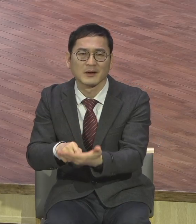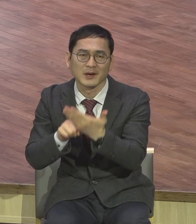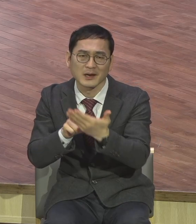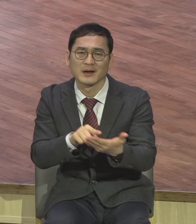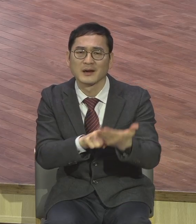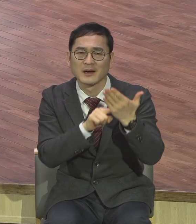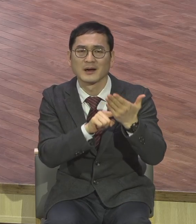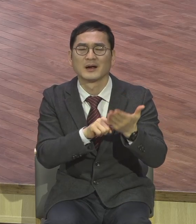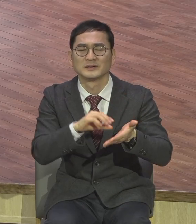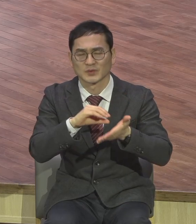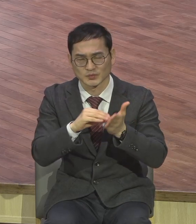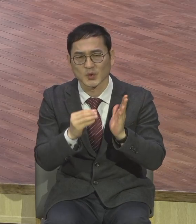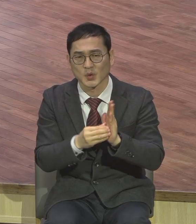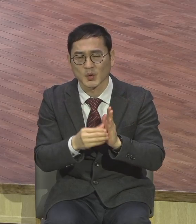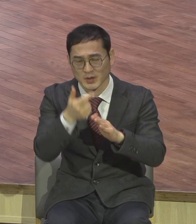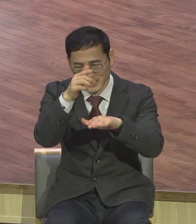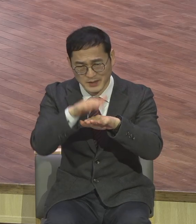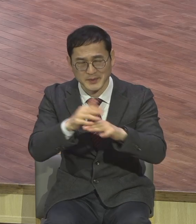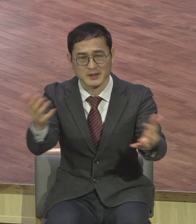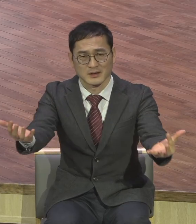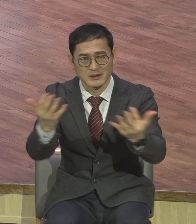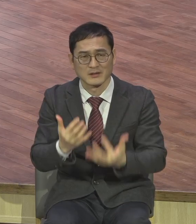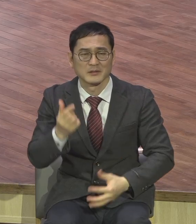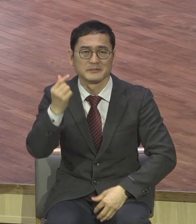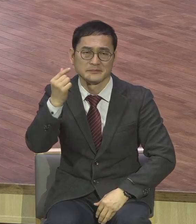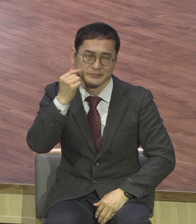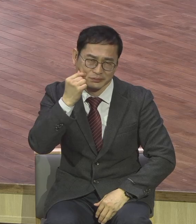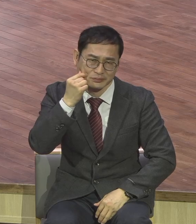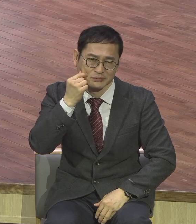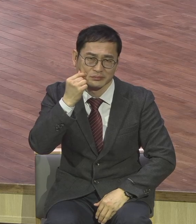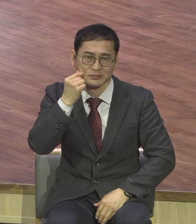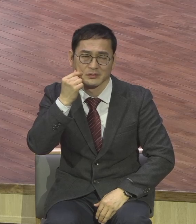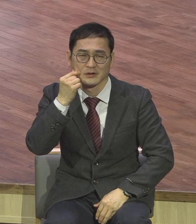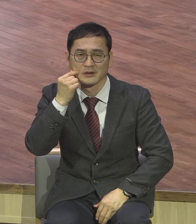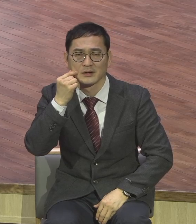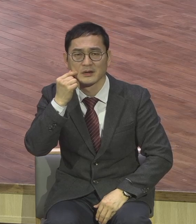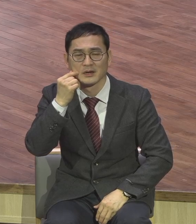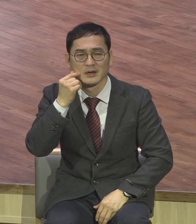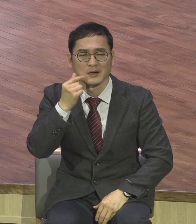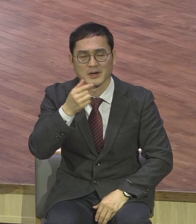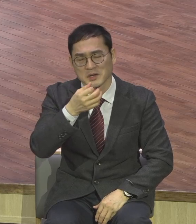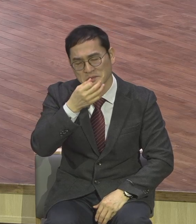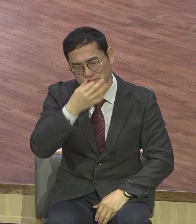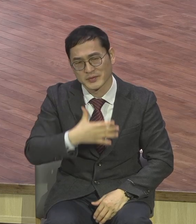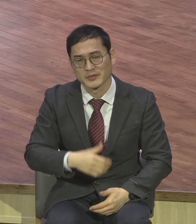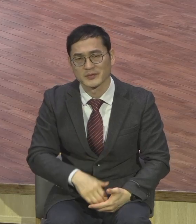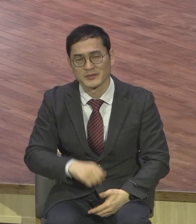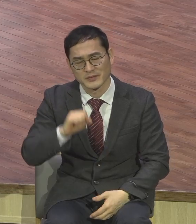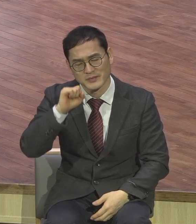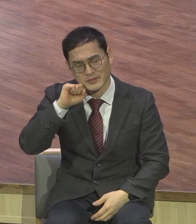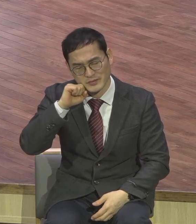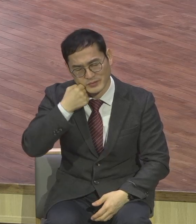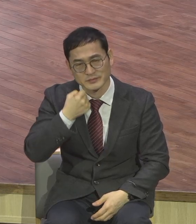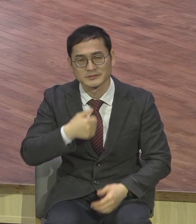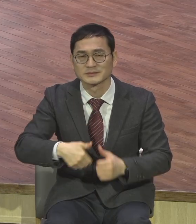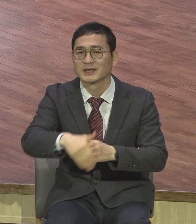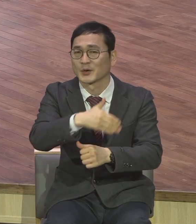예배를 들이지 못하는 힘든 상황입니다 하지만 이런